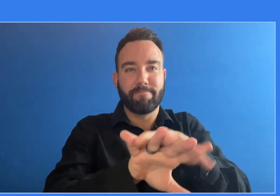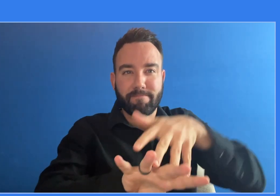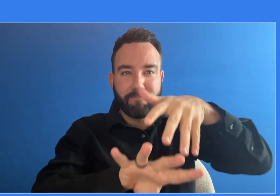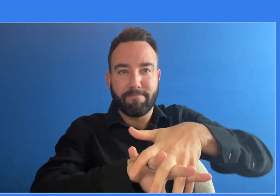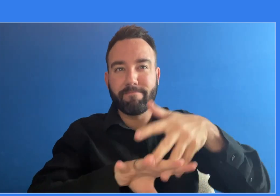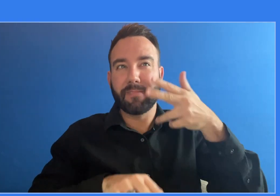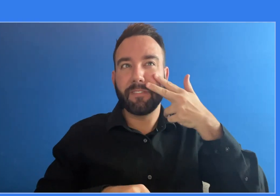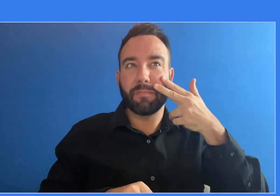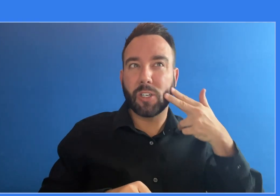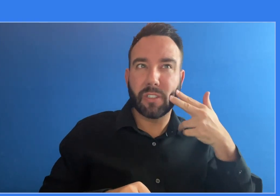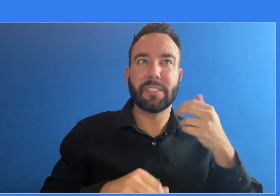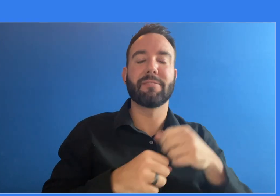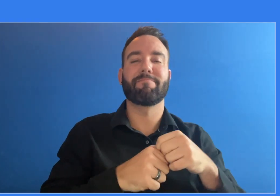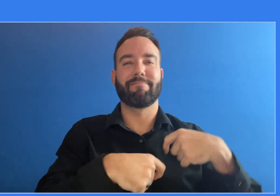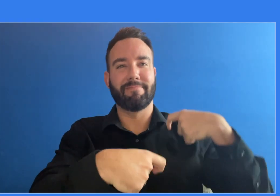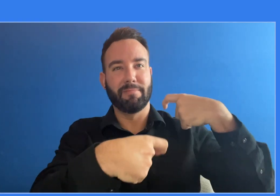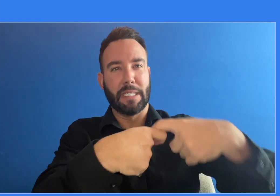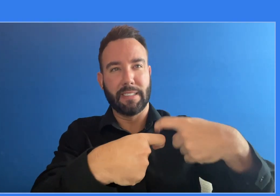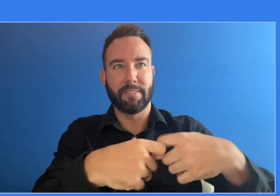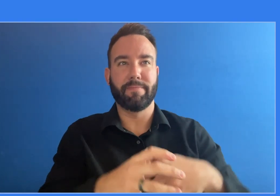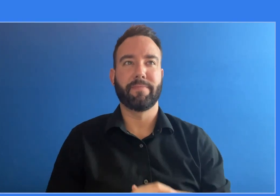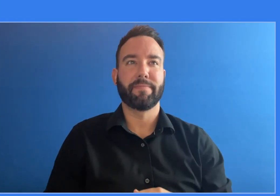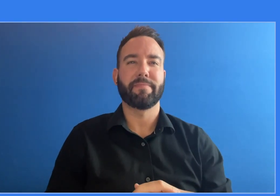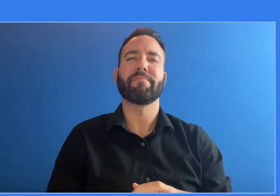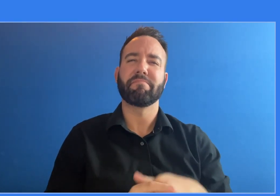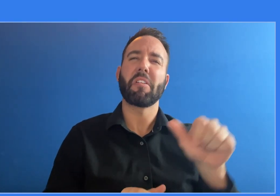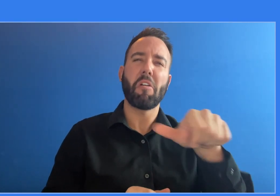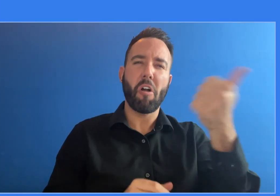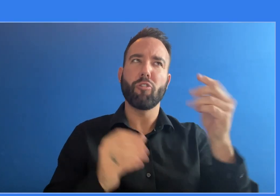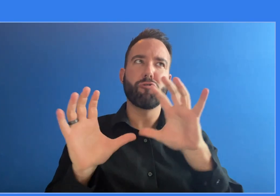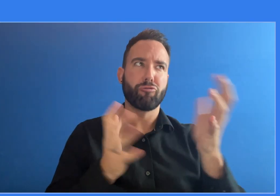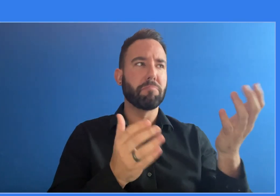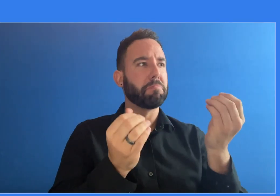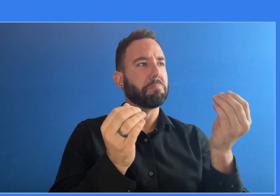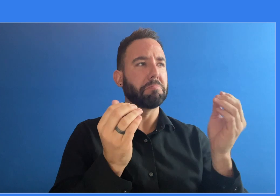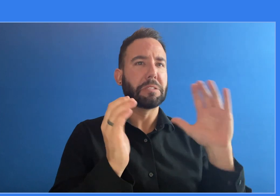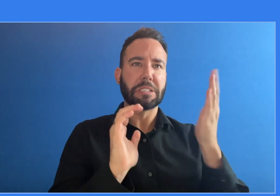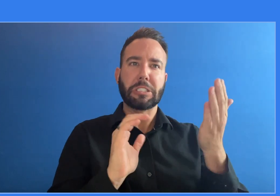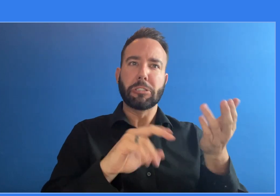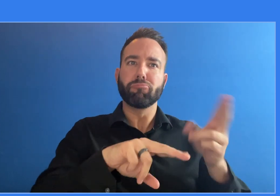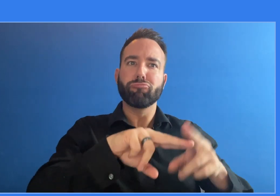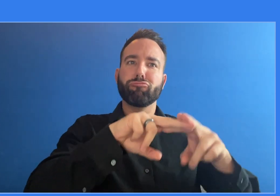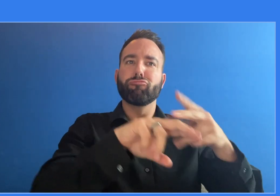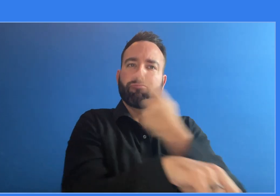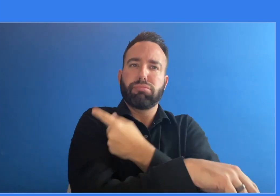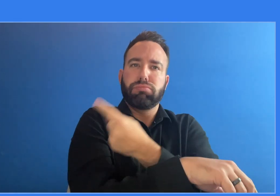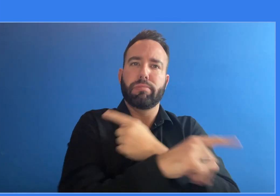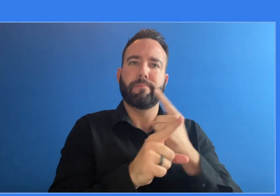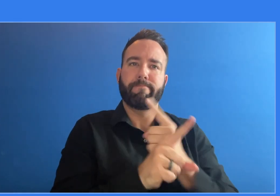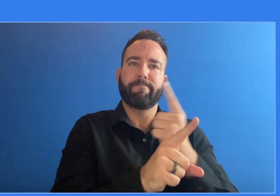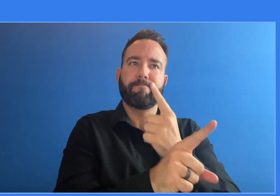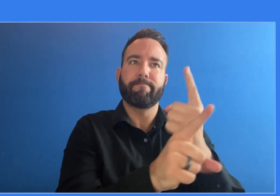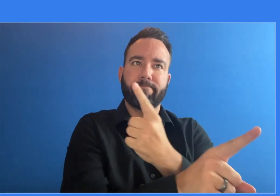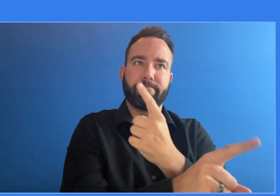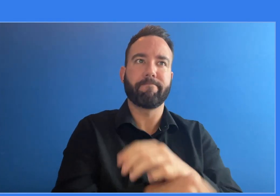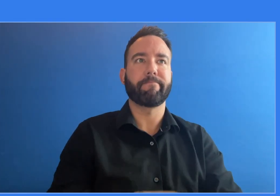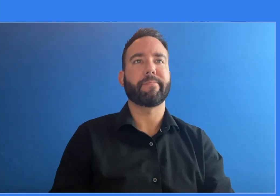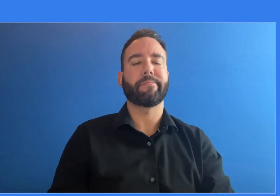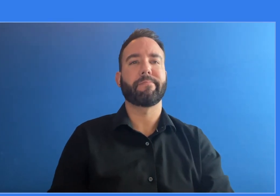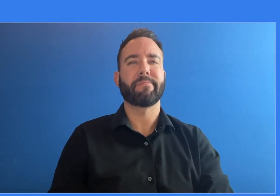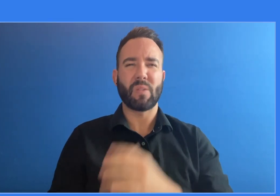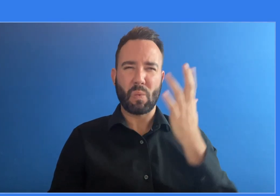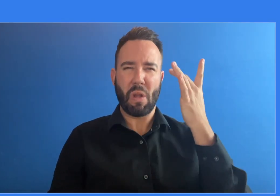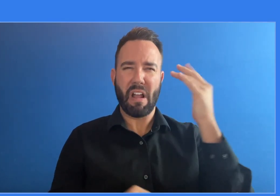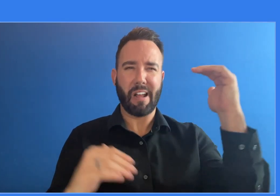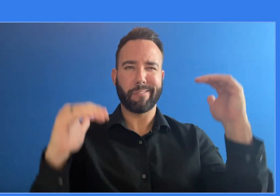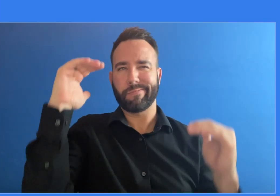étnicos. Hay muchas razones que explican esto. Algunas personas no tienen acceso a la atención médica o a un